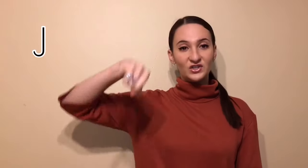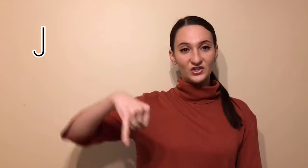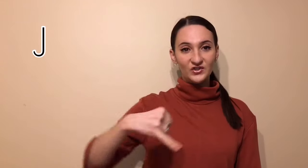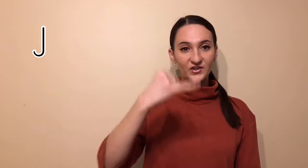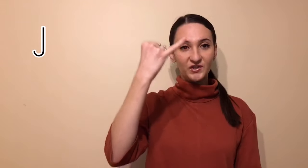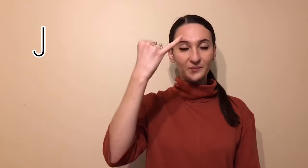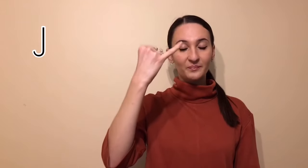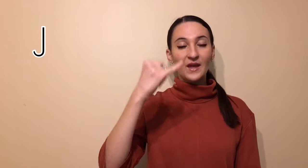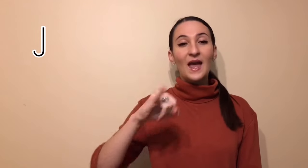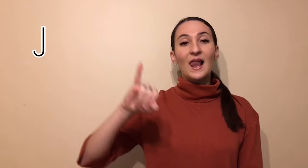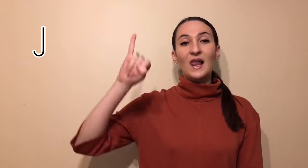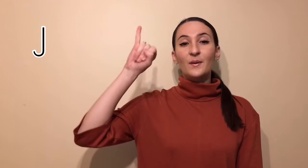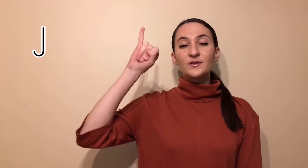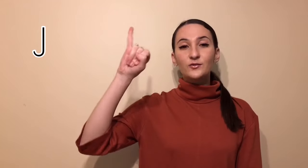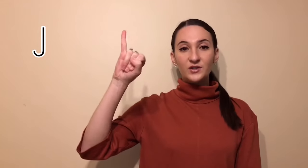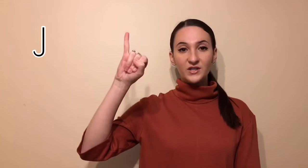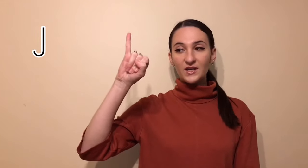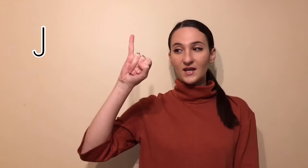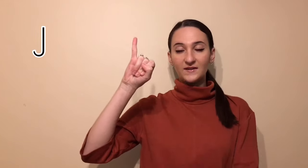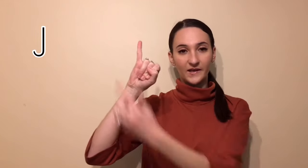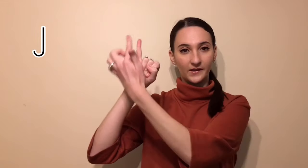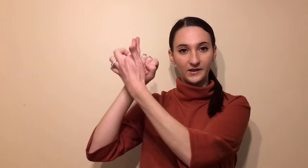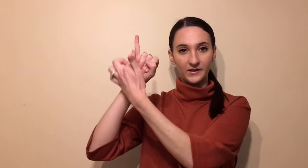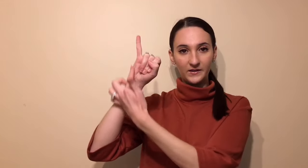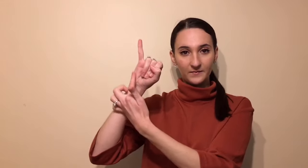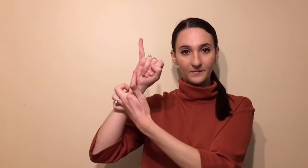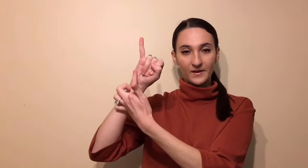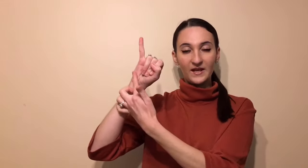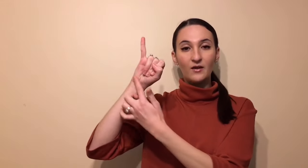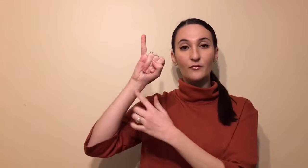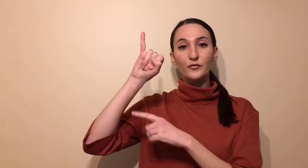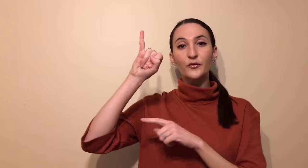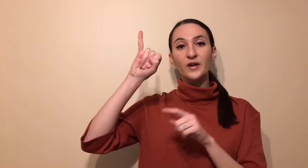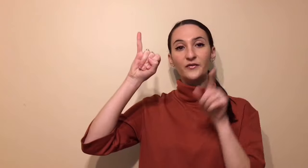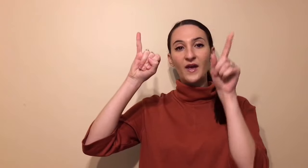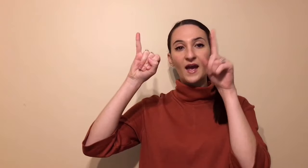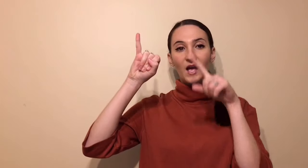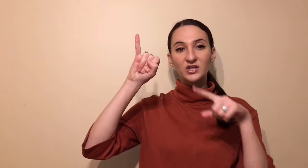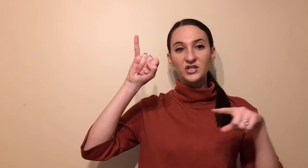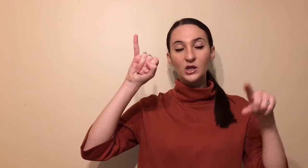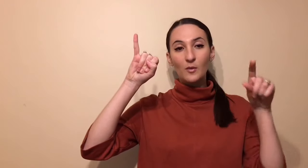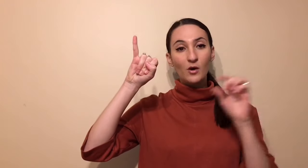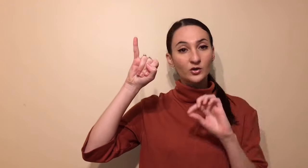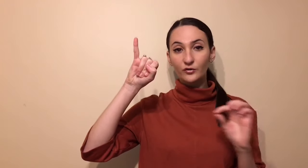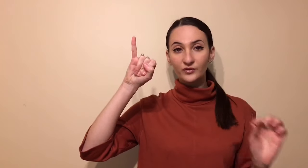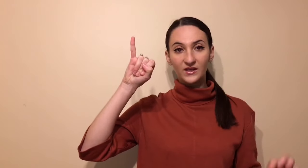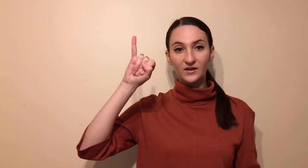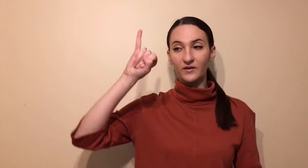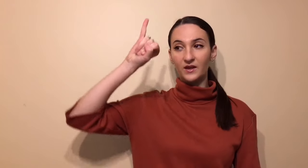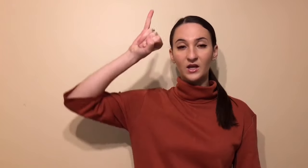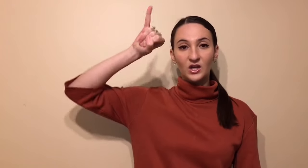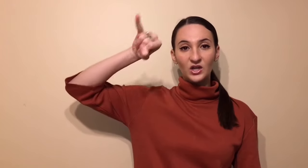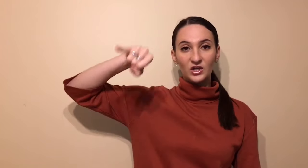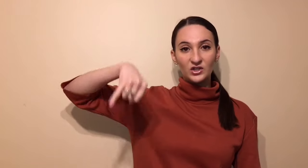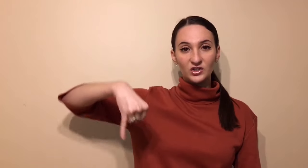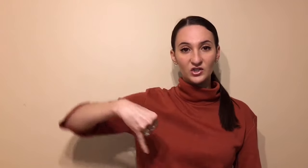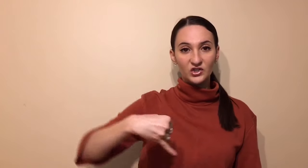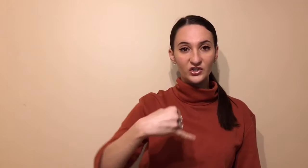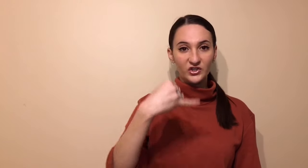J. La base du J est un I et vous venez faire un J comme lorsque vous écrivez. J.